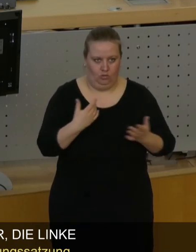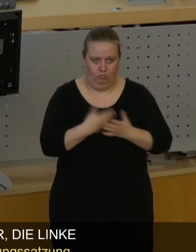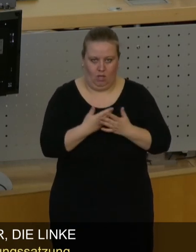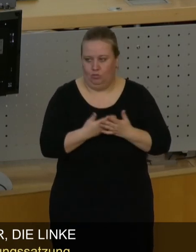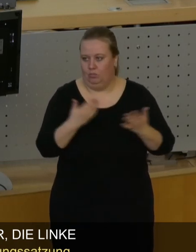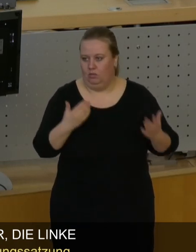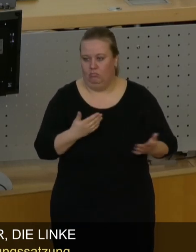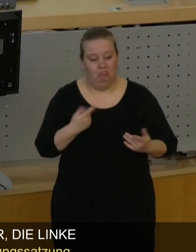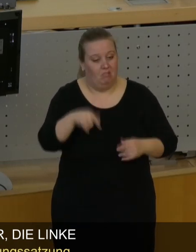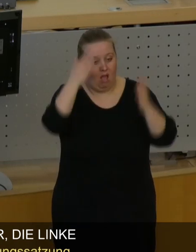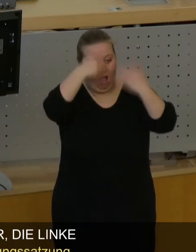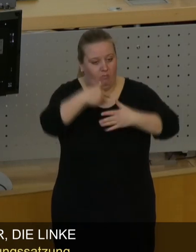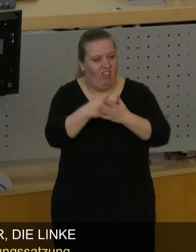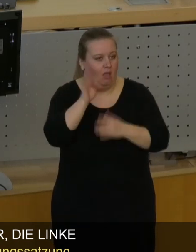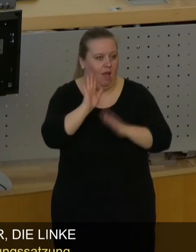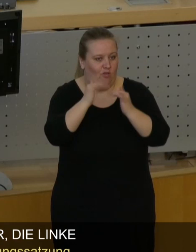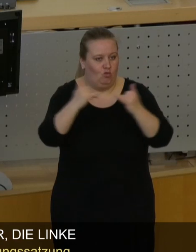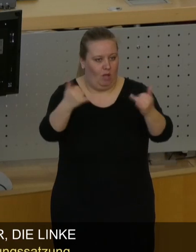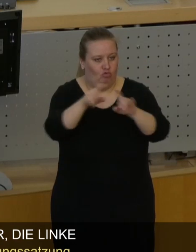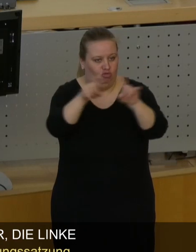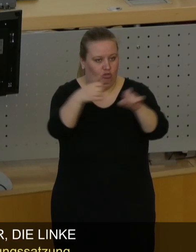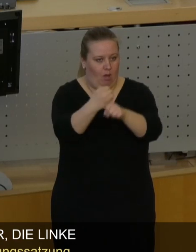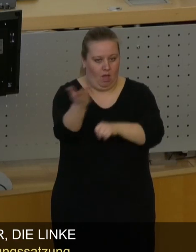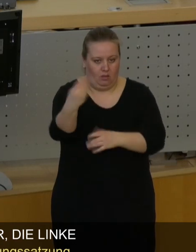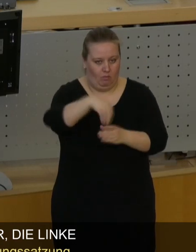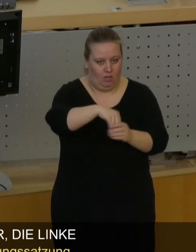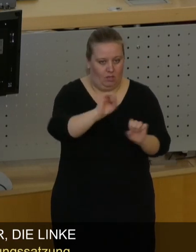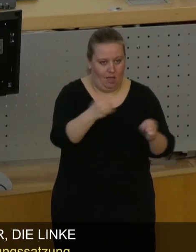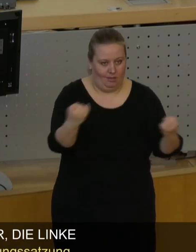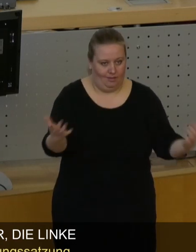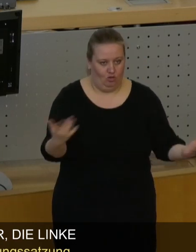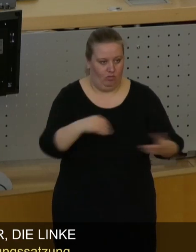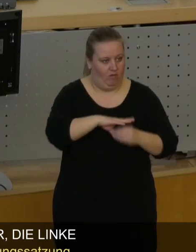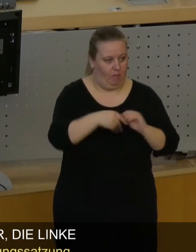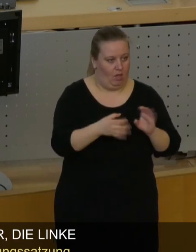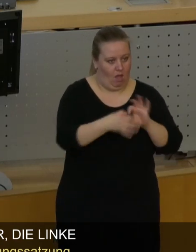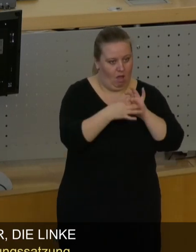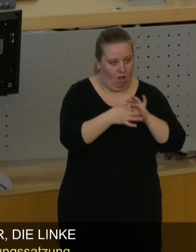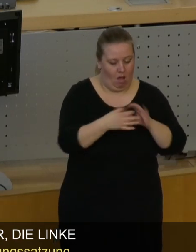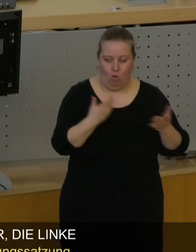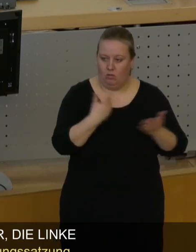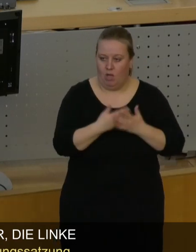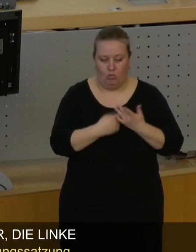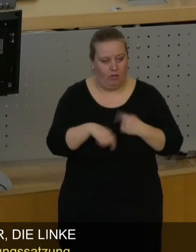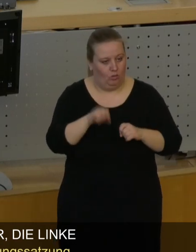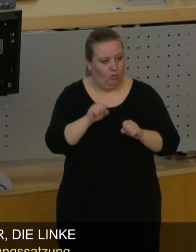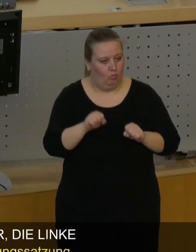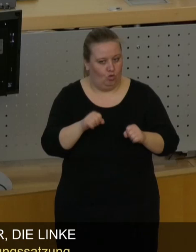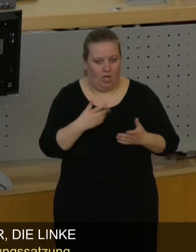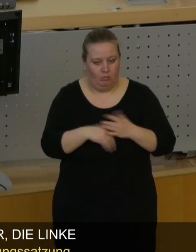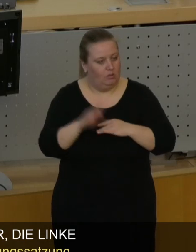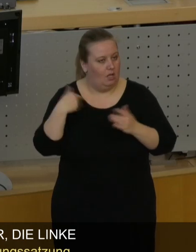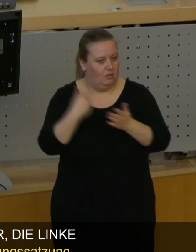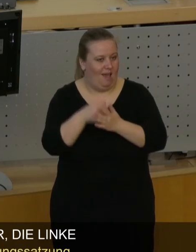weil sie eben an den Abenden vielleicht in Schichtarbeit irgendwo arbeiten müssen, familiär eingebunden sind oder aus anderen Gründen an den